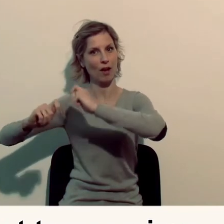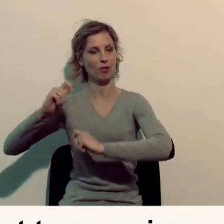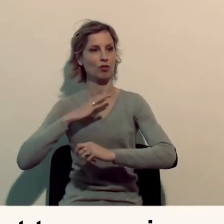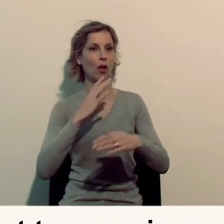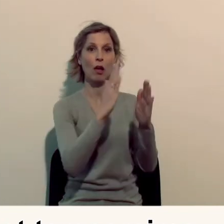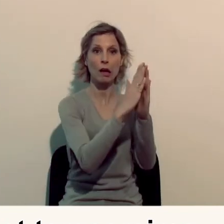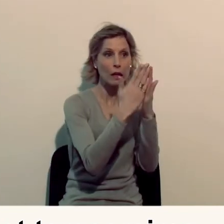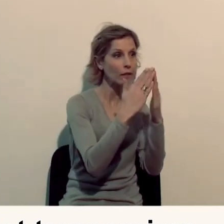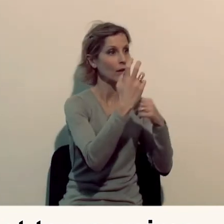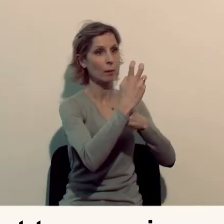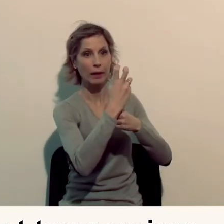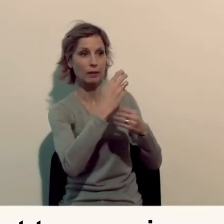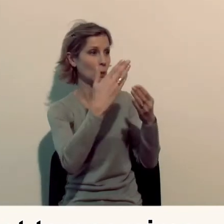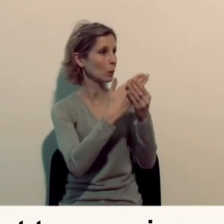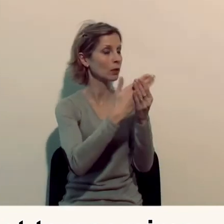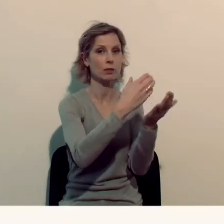documentations,